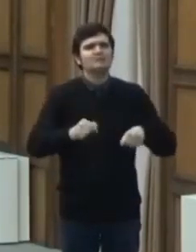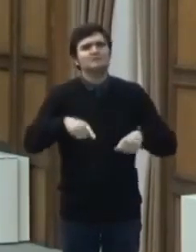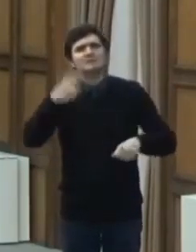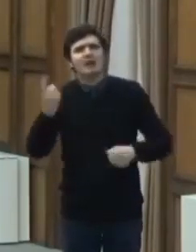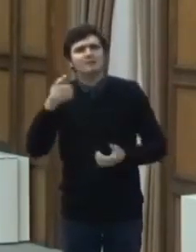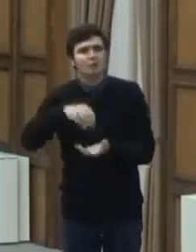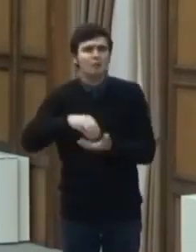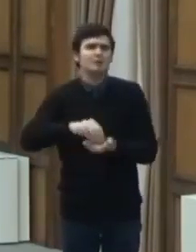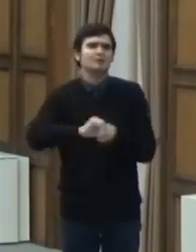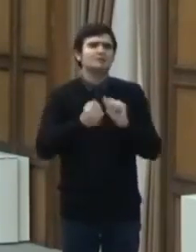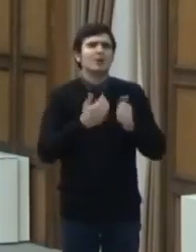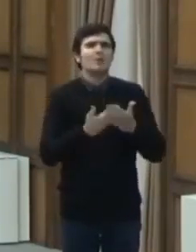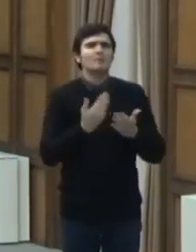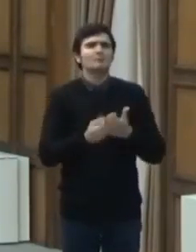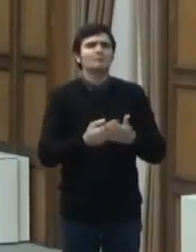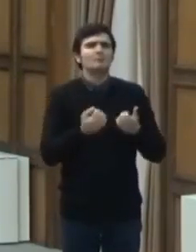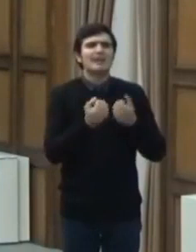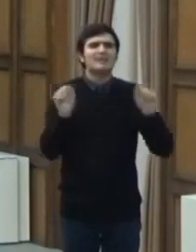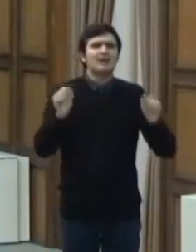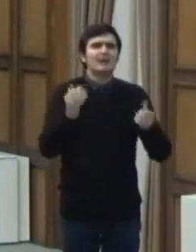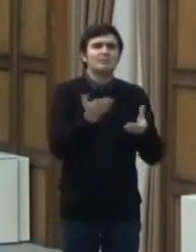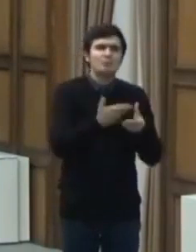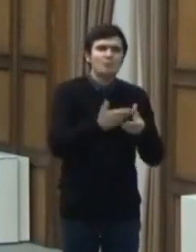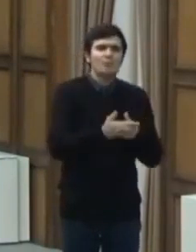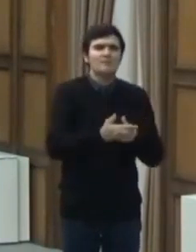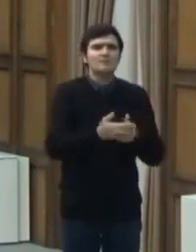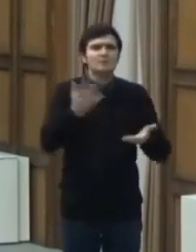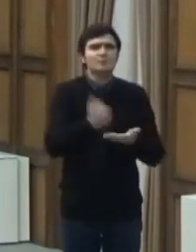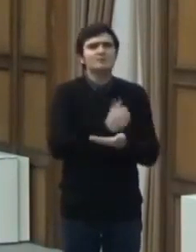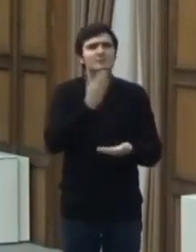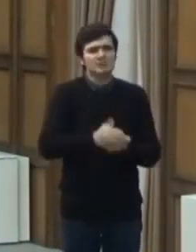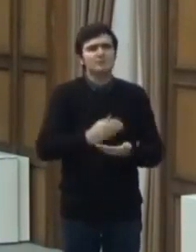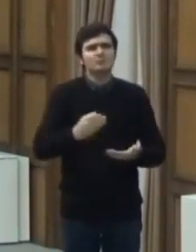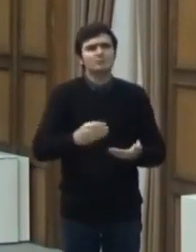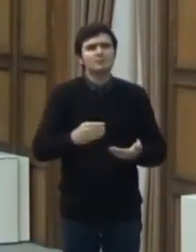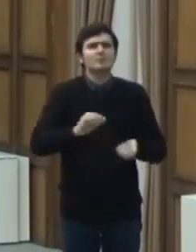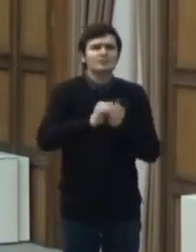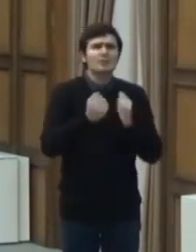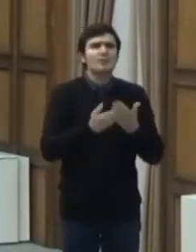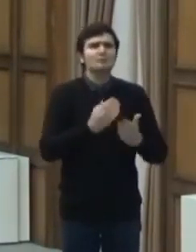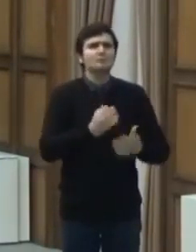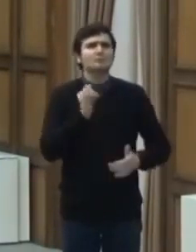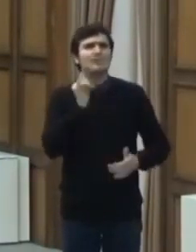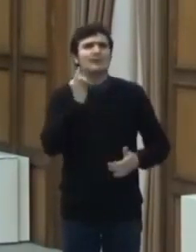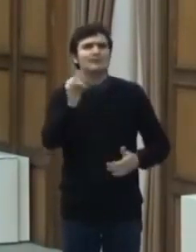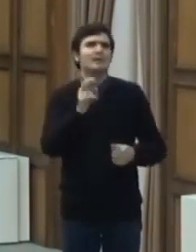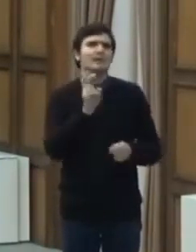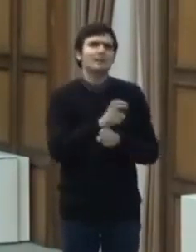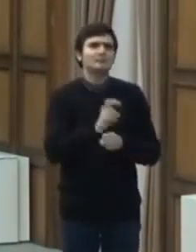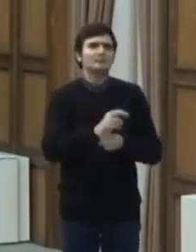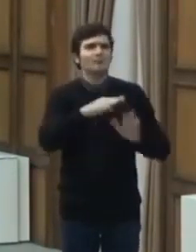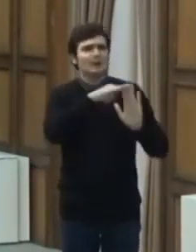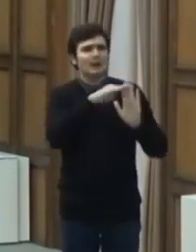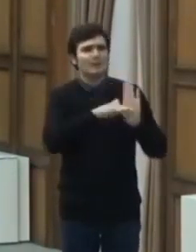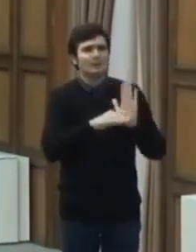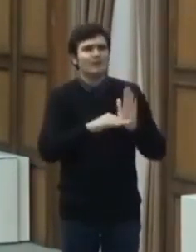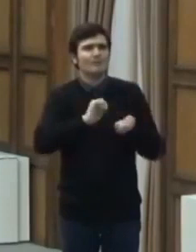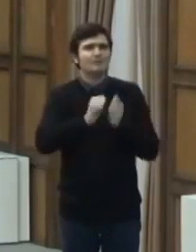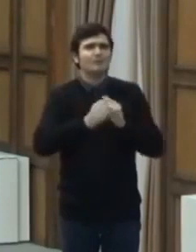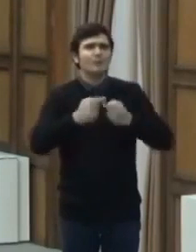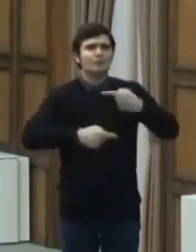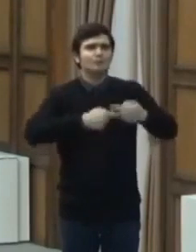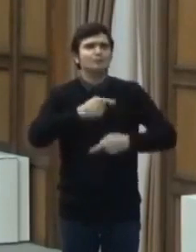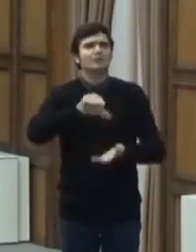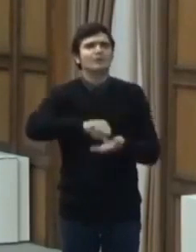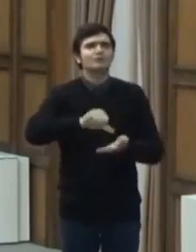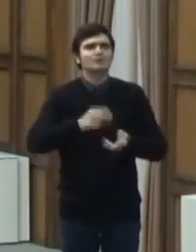sau eliberarea de documente necesare pentru obținerea unor drepturi, deplasarea pentru participarea la programe sau proceduri în centrele